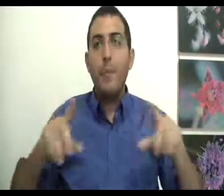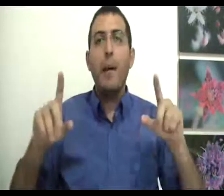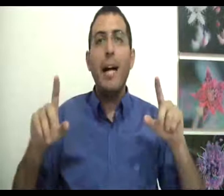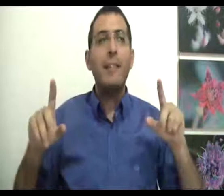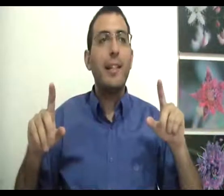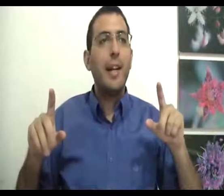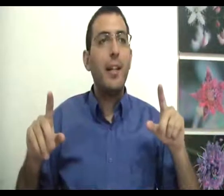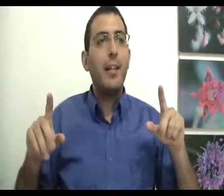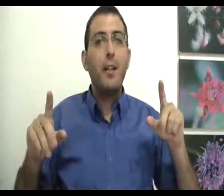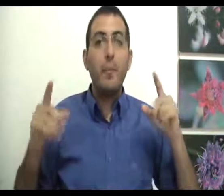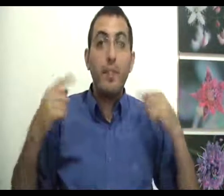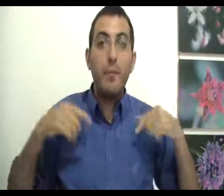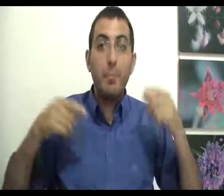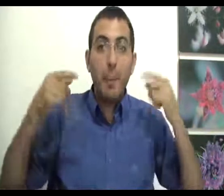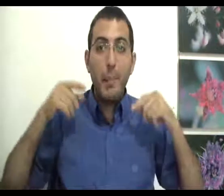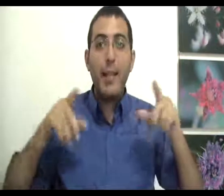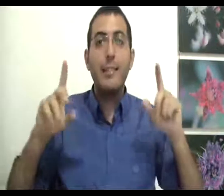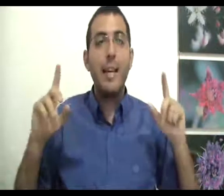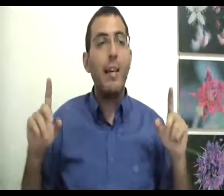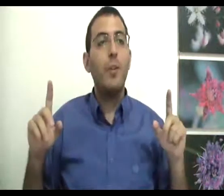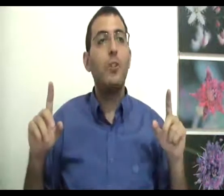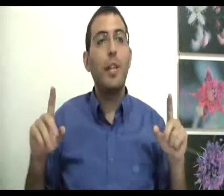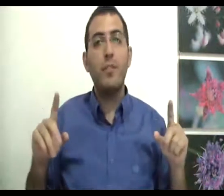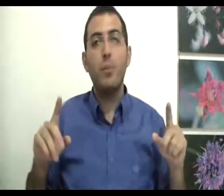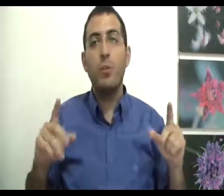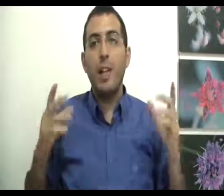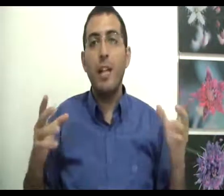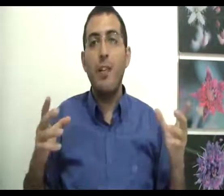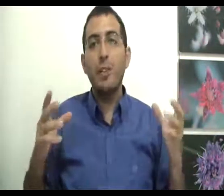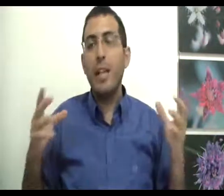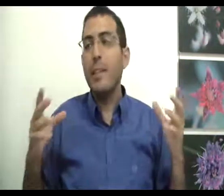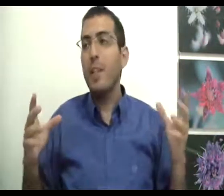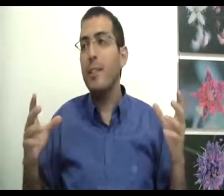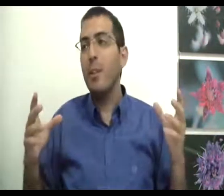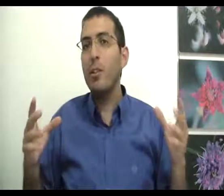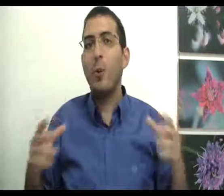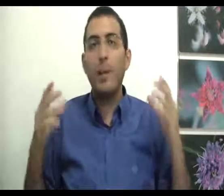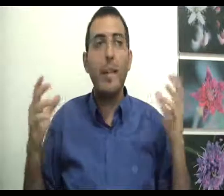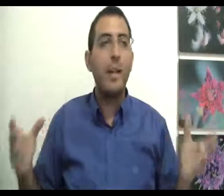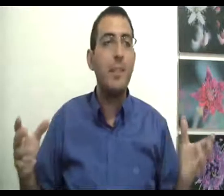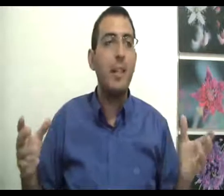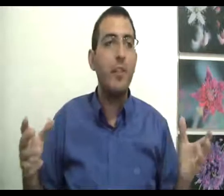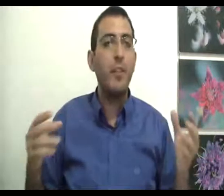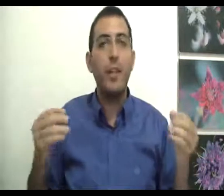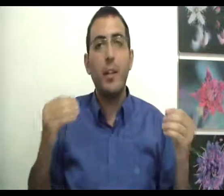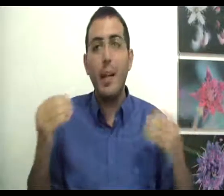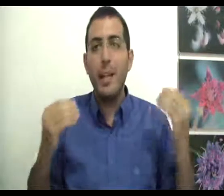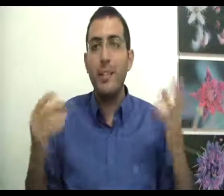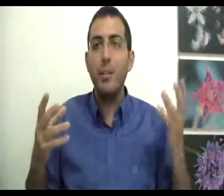עד כדי כך בקצה האחרון של הוויתור ועכשיו השאלה נשאלת זה קודם כל איך מגיעים לזה וגם אחד יותר